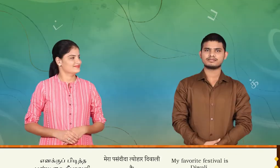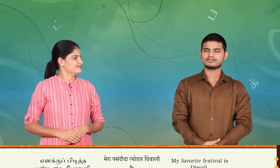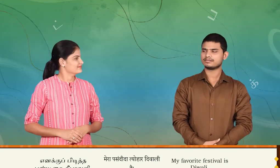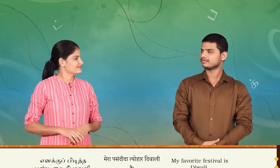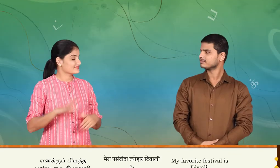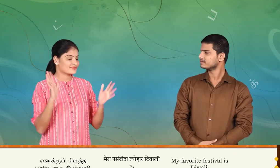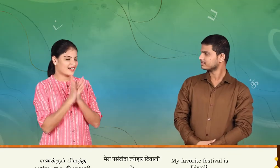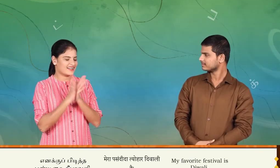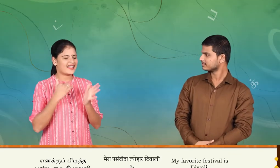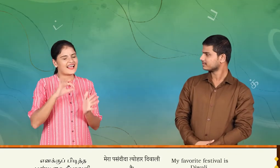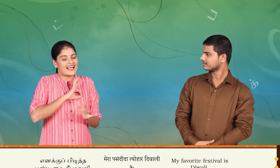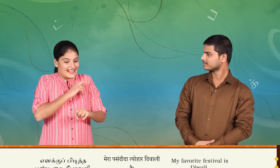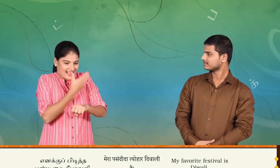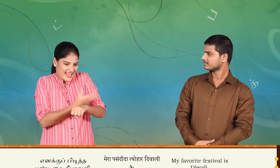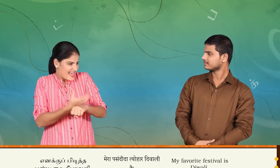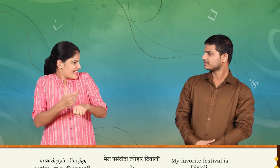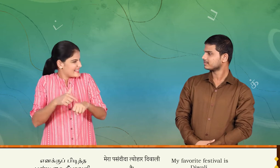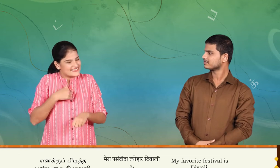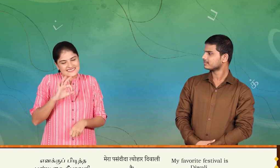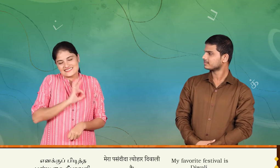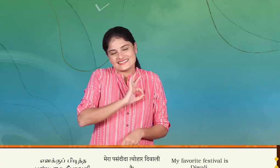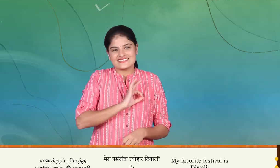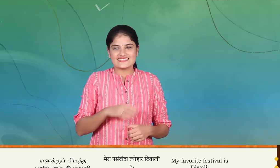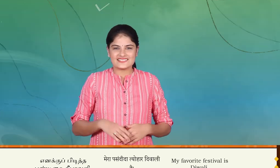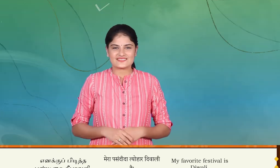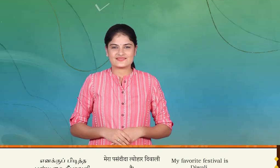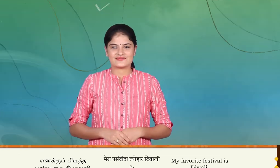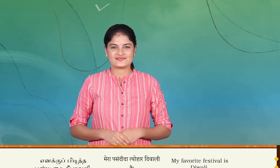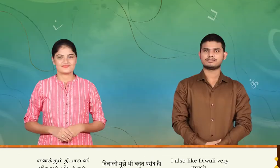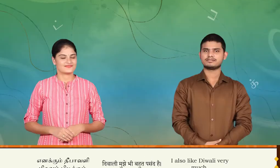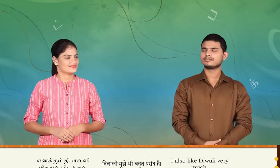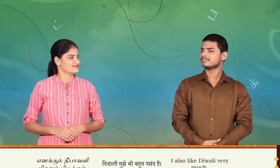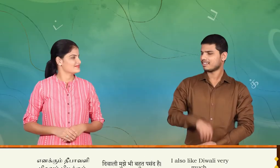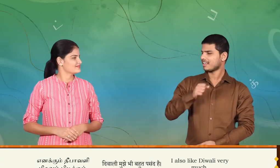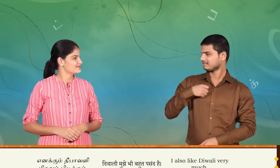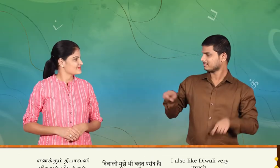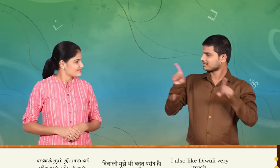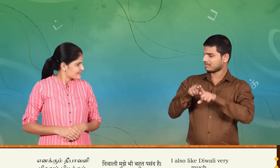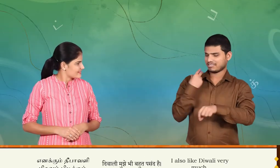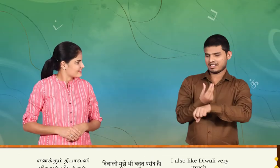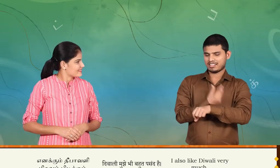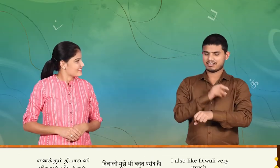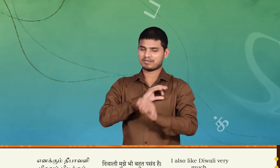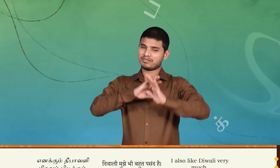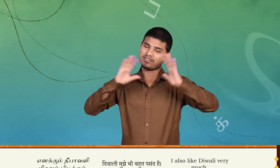எனக்கு பிடித்த பண்டிகை தீபாவலி எனக்கு தீபாவலி மிகவும்